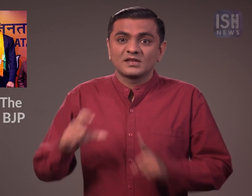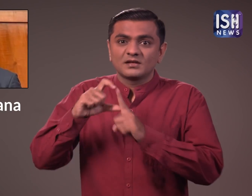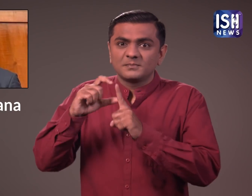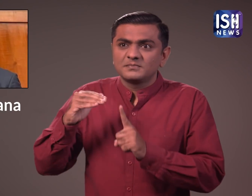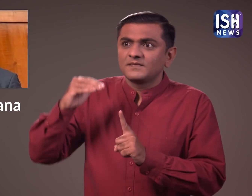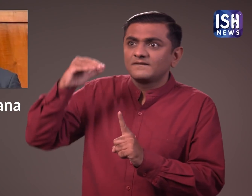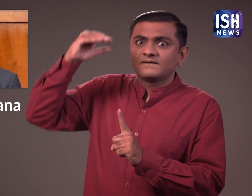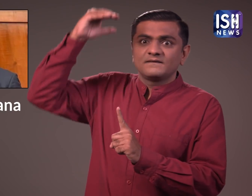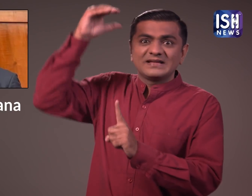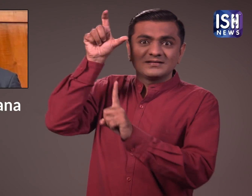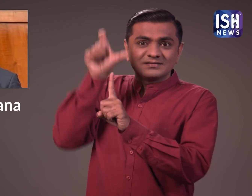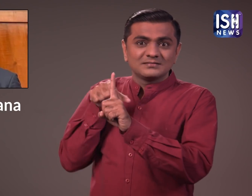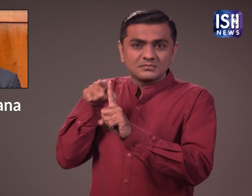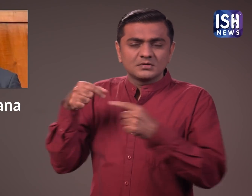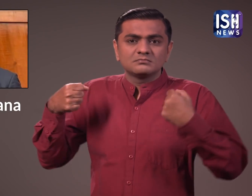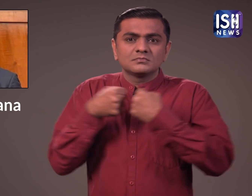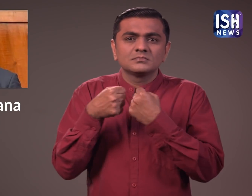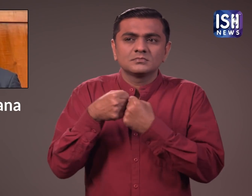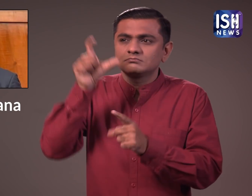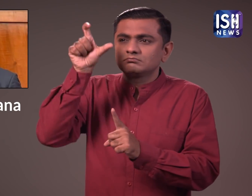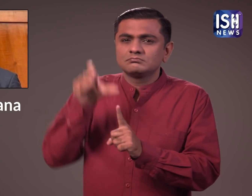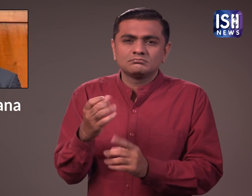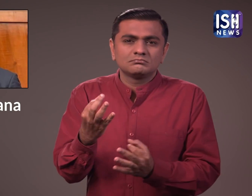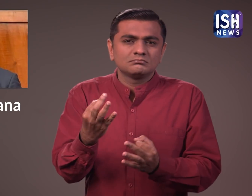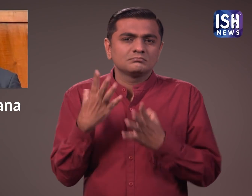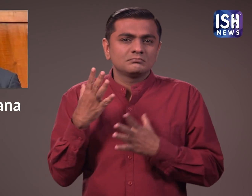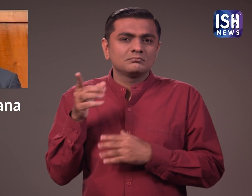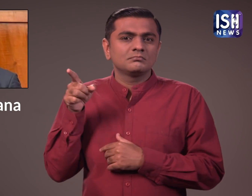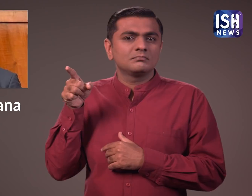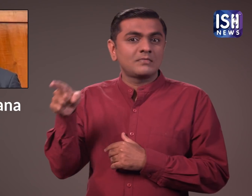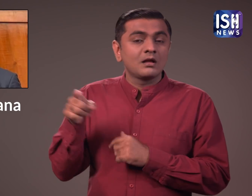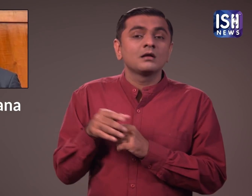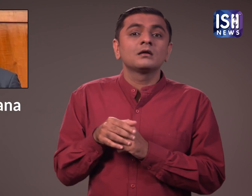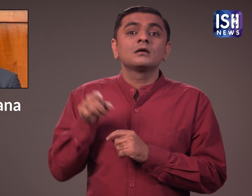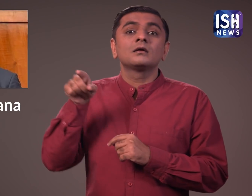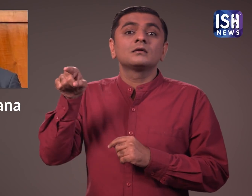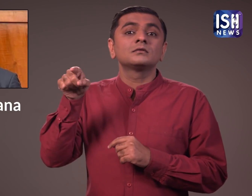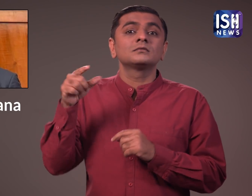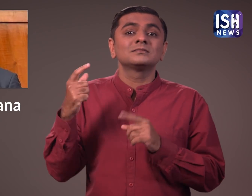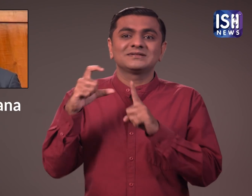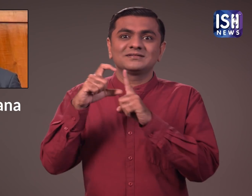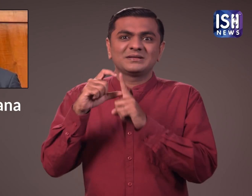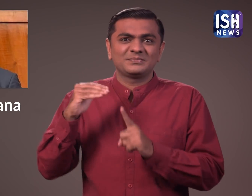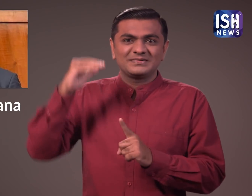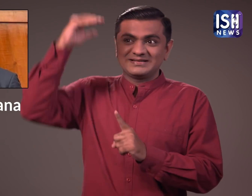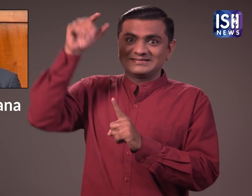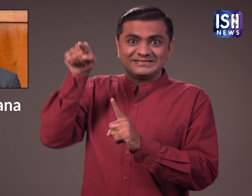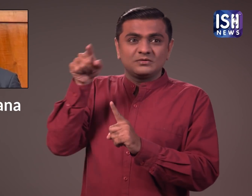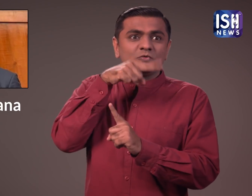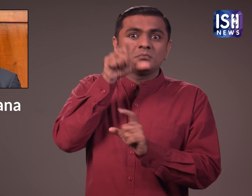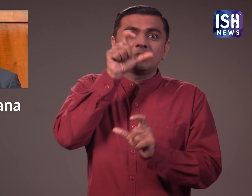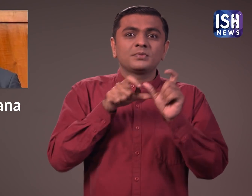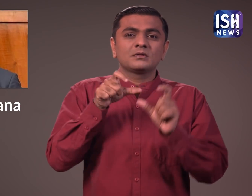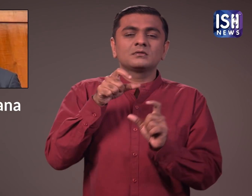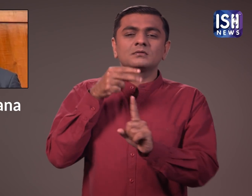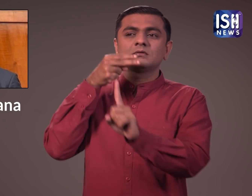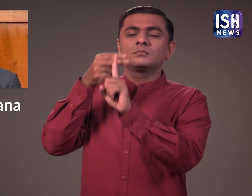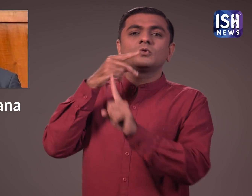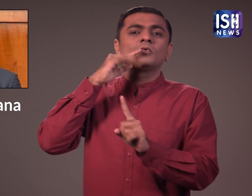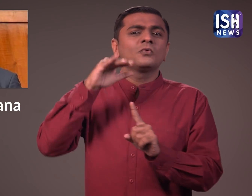दिलप सेंग राना एक अद्भूत पहलवान है। उन्हें दग्रेट खली के नाम से जाना जाता